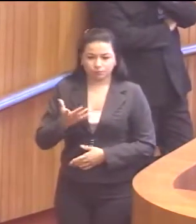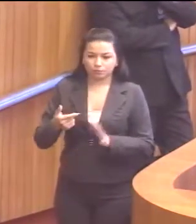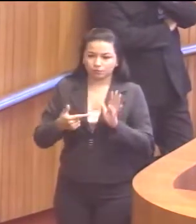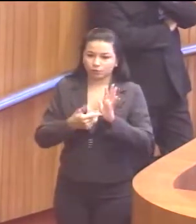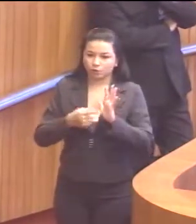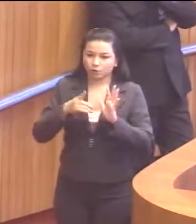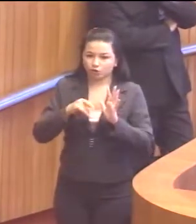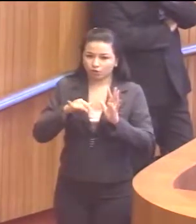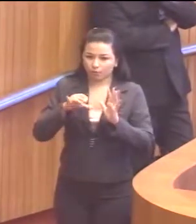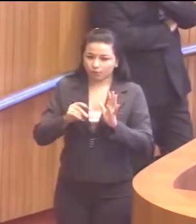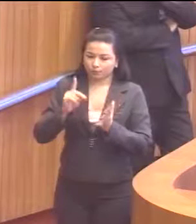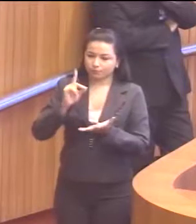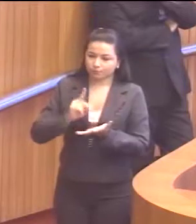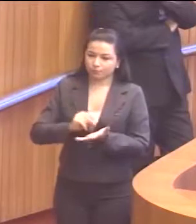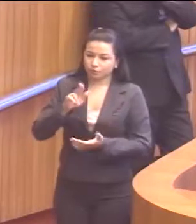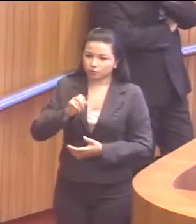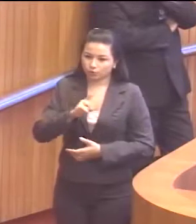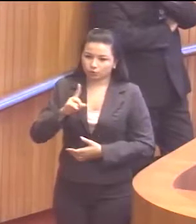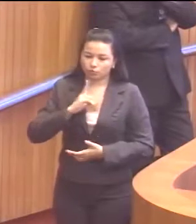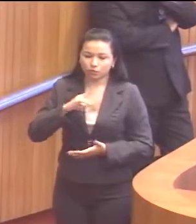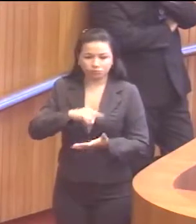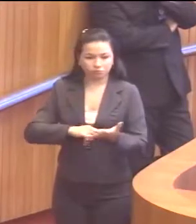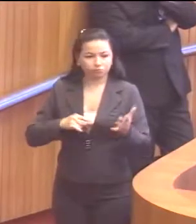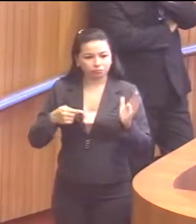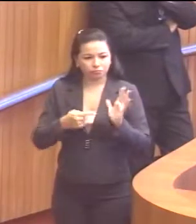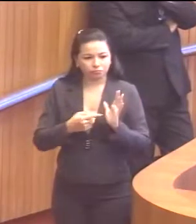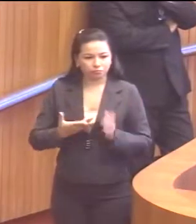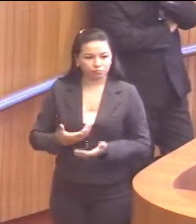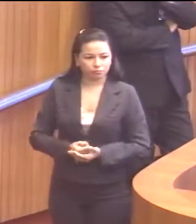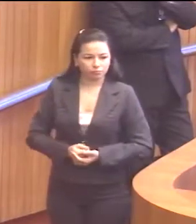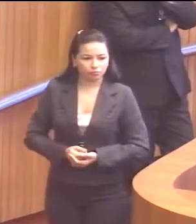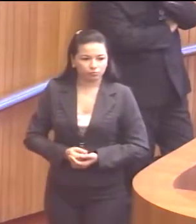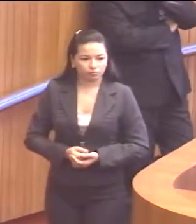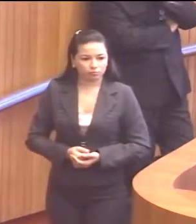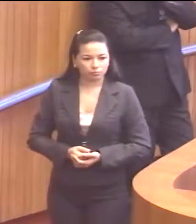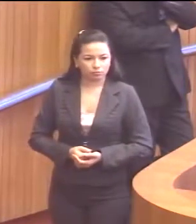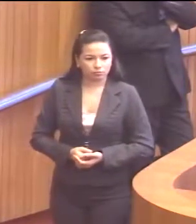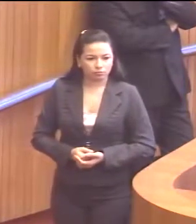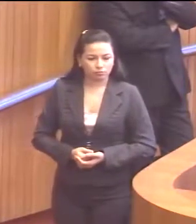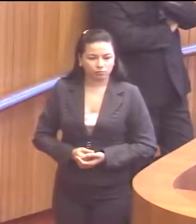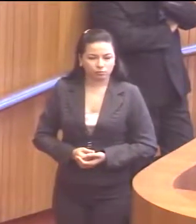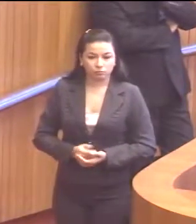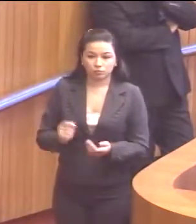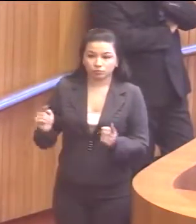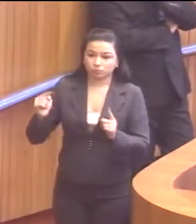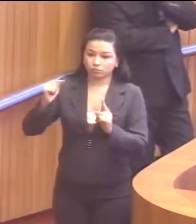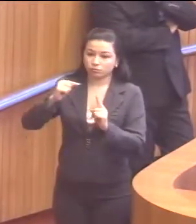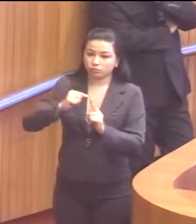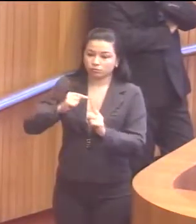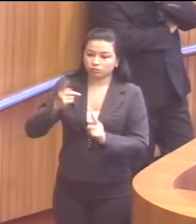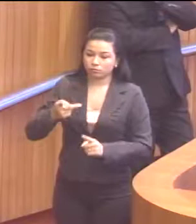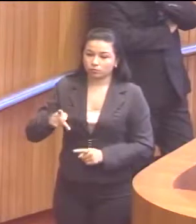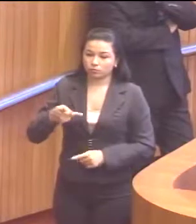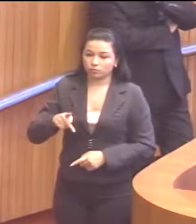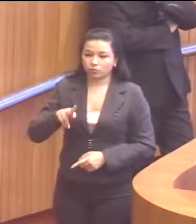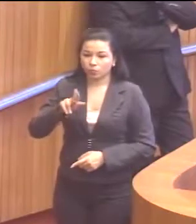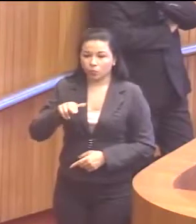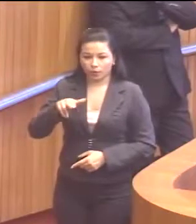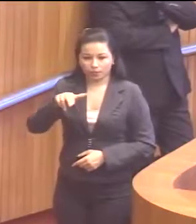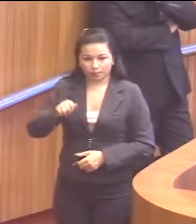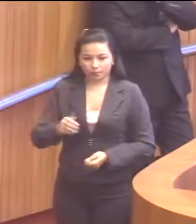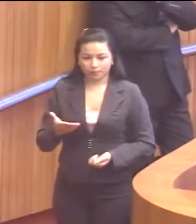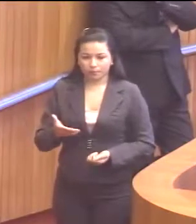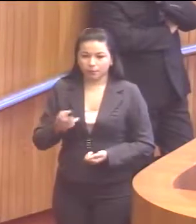está aqui no Diário Oficial da União, eu trouxe o documento, destinando à Universidade